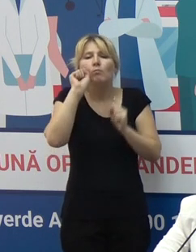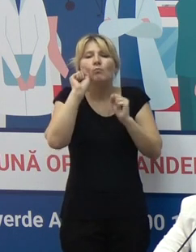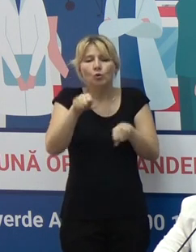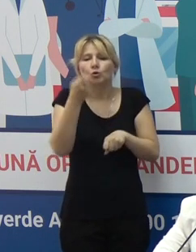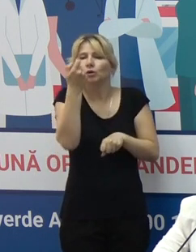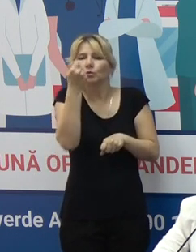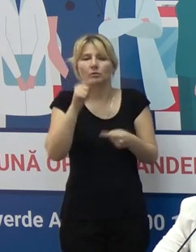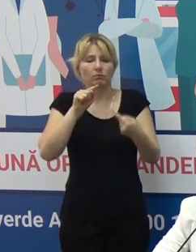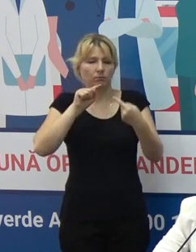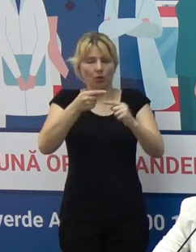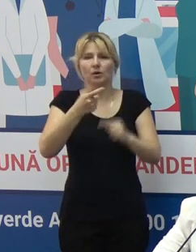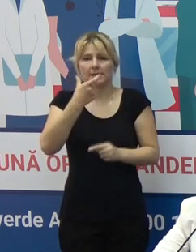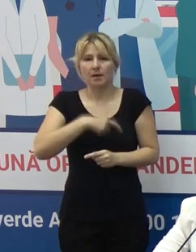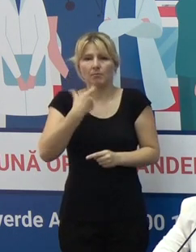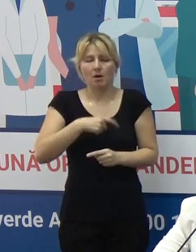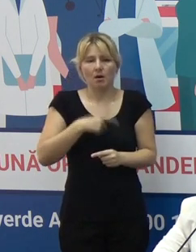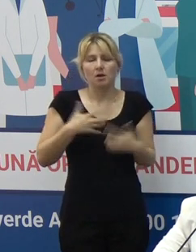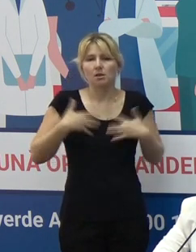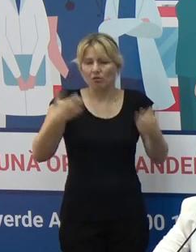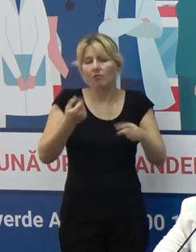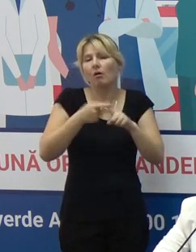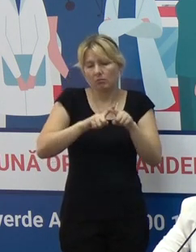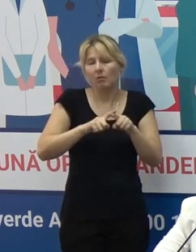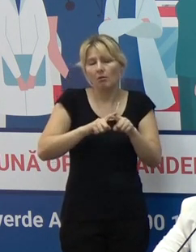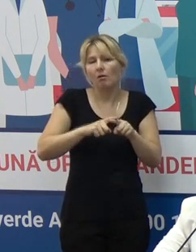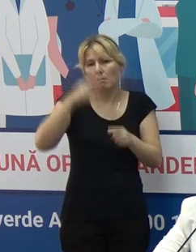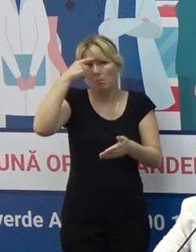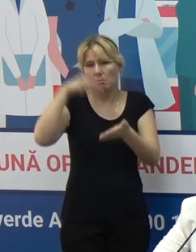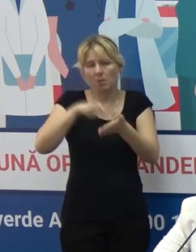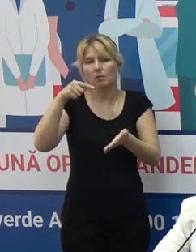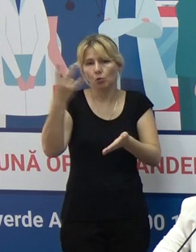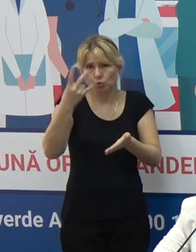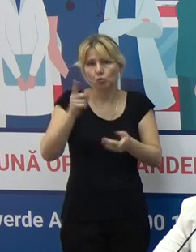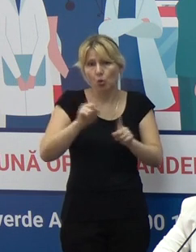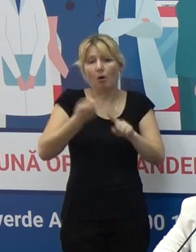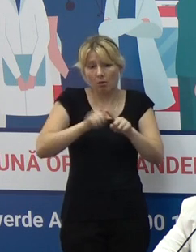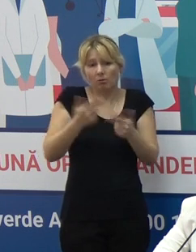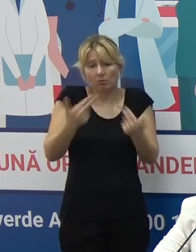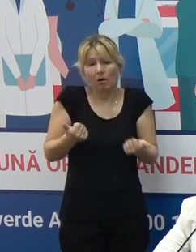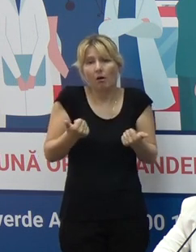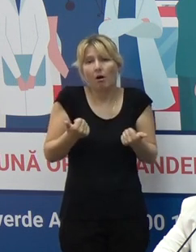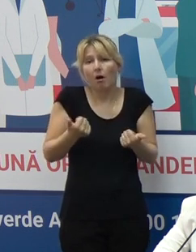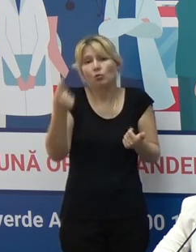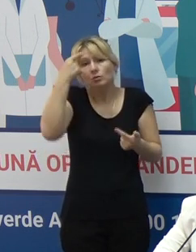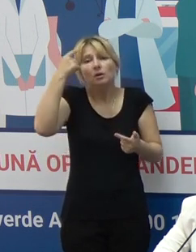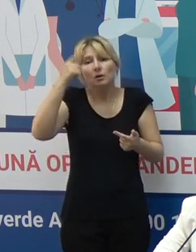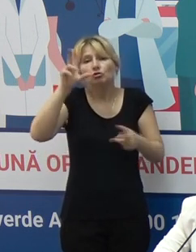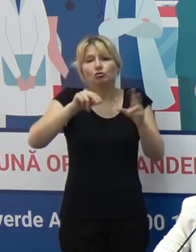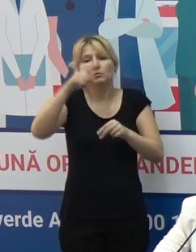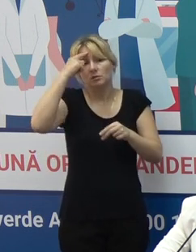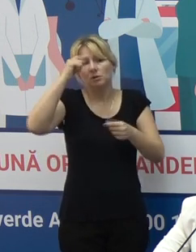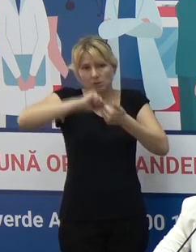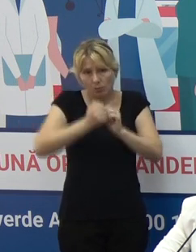absolut natural, la care ne așteptăm și care a demonstrat că